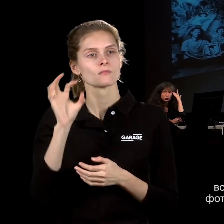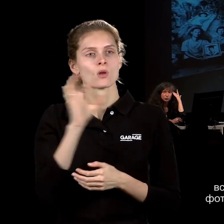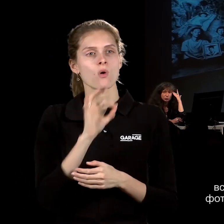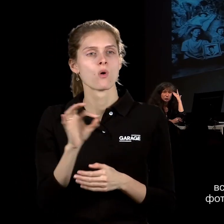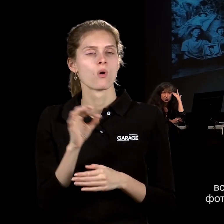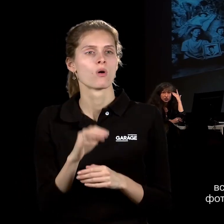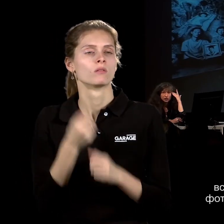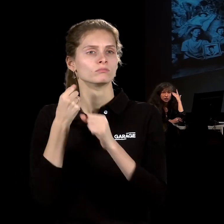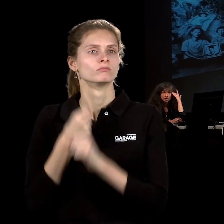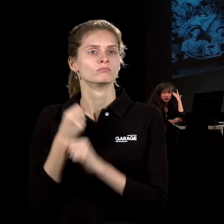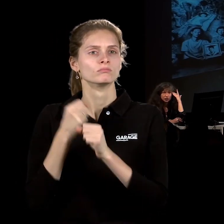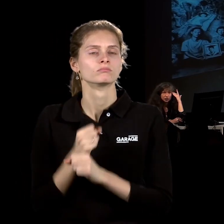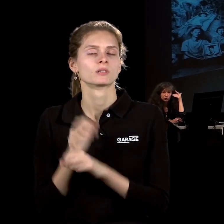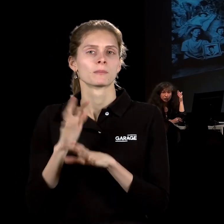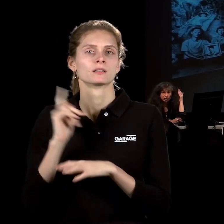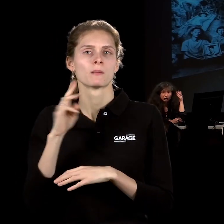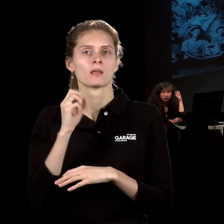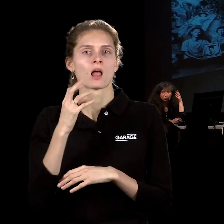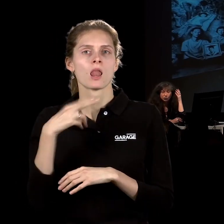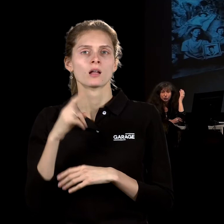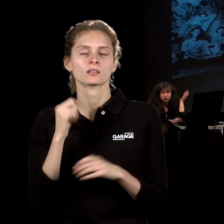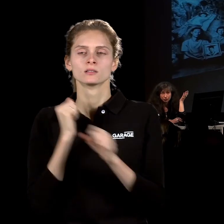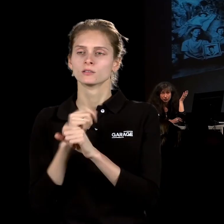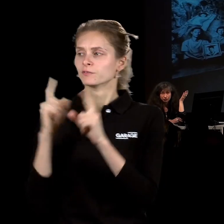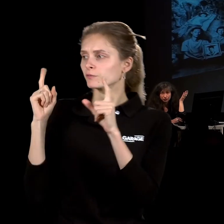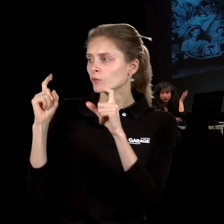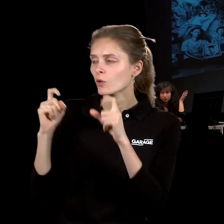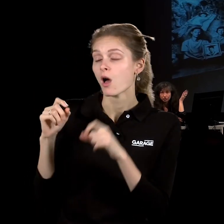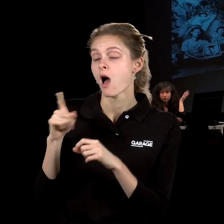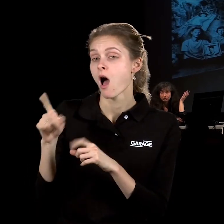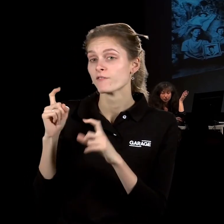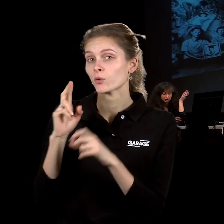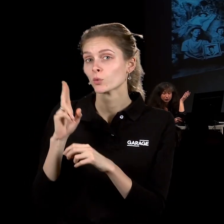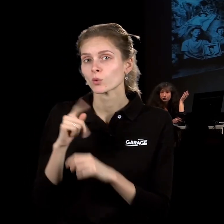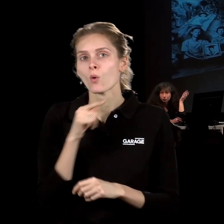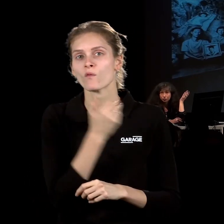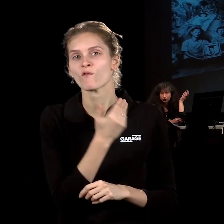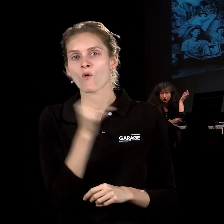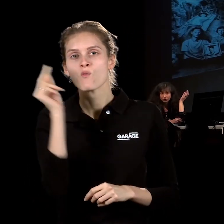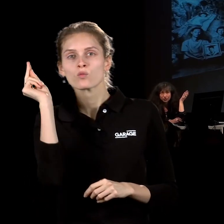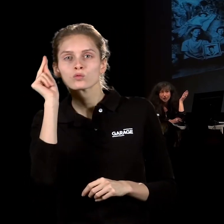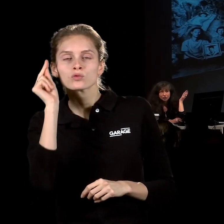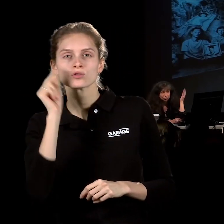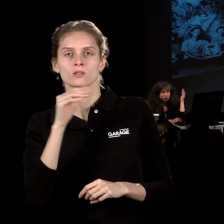разгонах собственно в Таиланде делались они по фотографиям учениками Теравани молодыми тайскими.